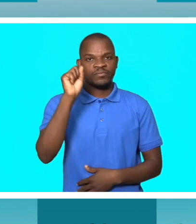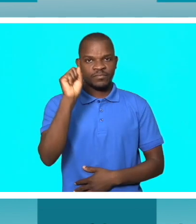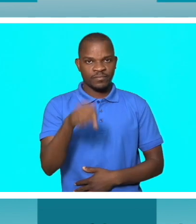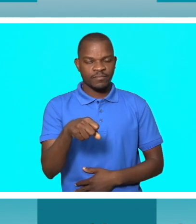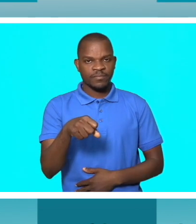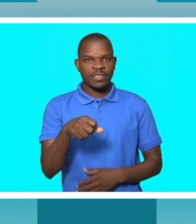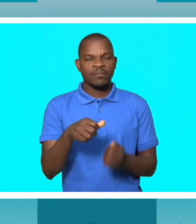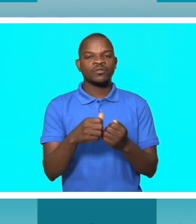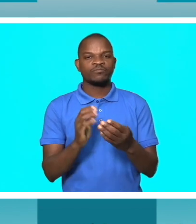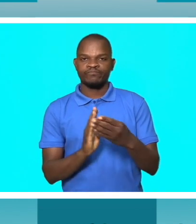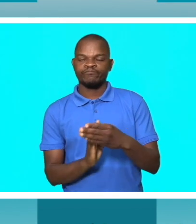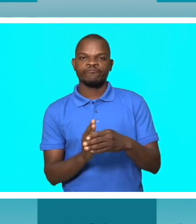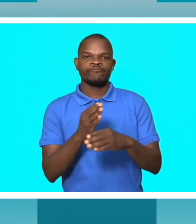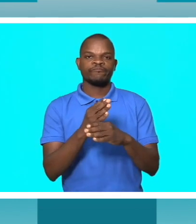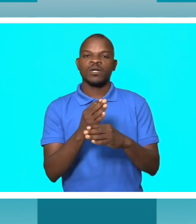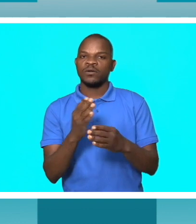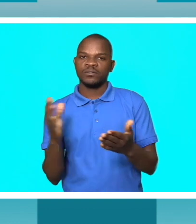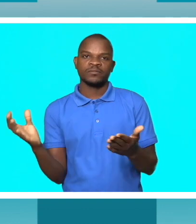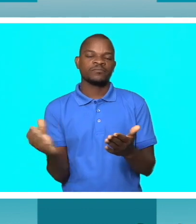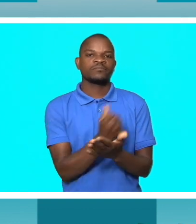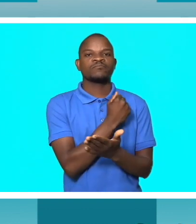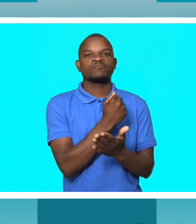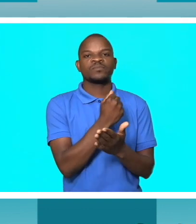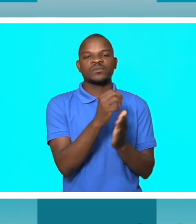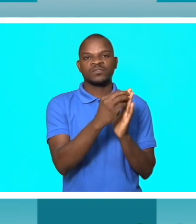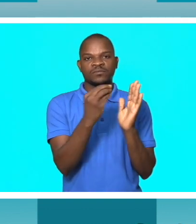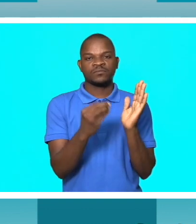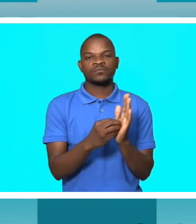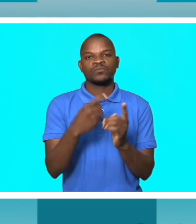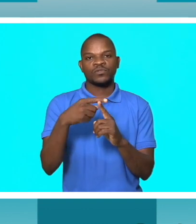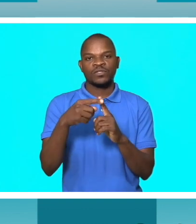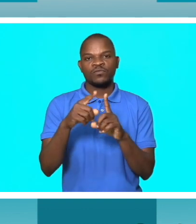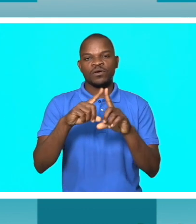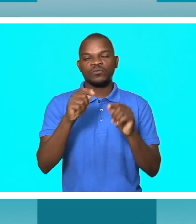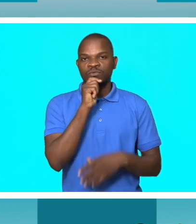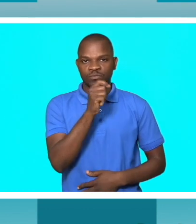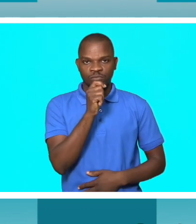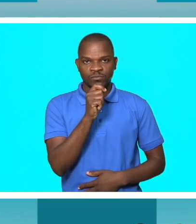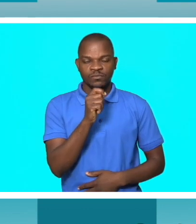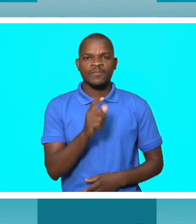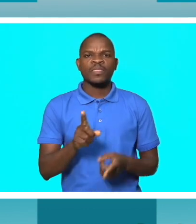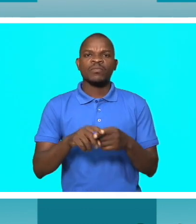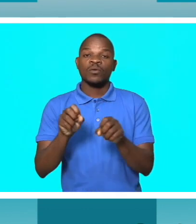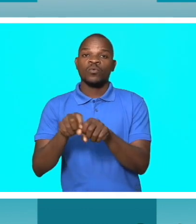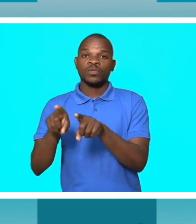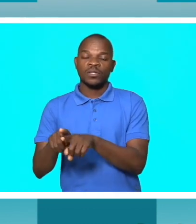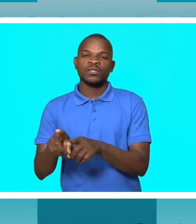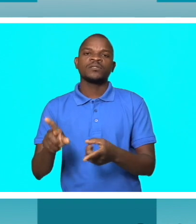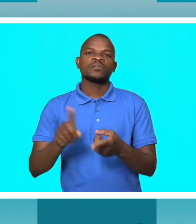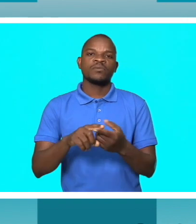licenciatura em jornalismo. Os colegas e amigos consideram Rafael Bata uma verdadeira